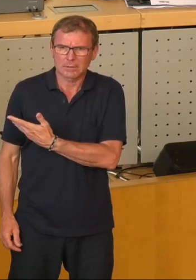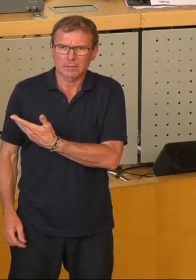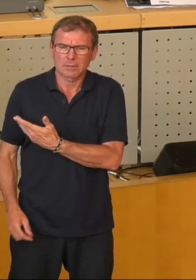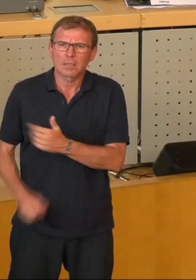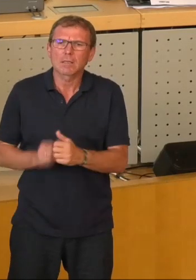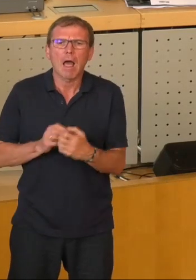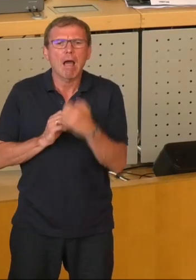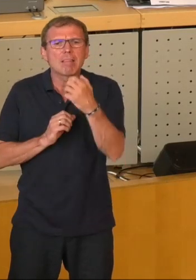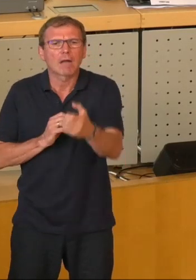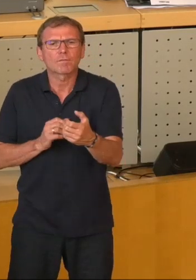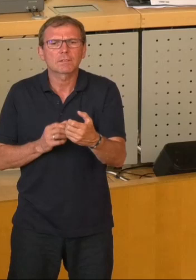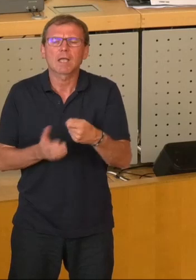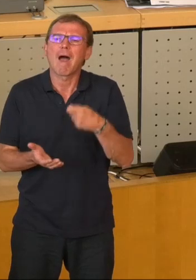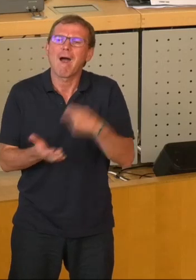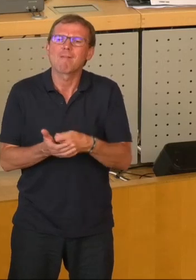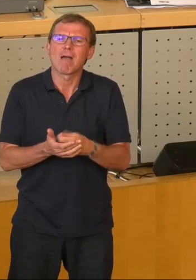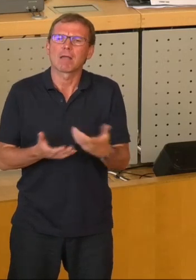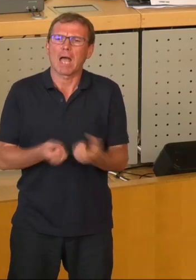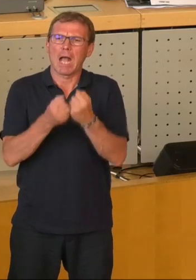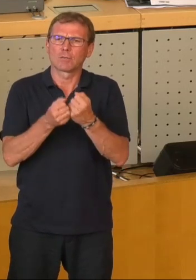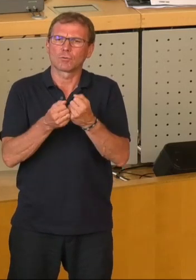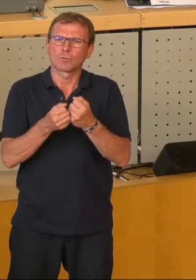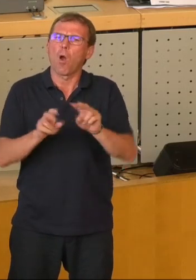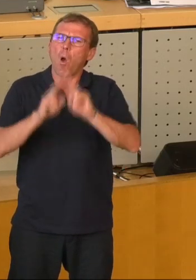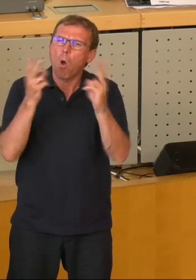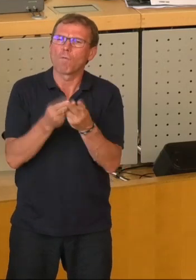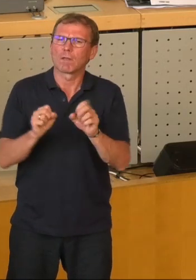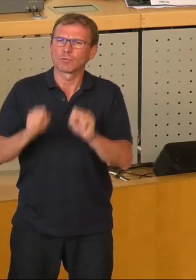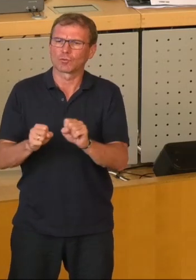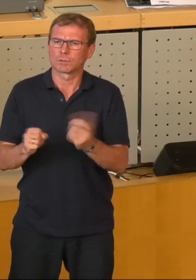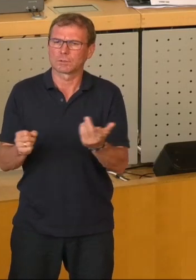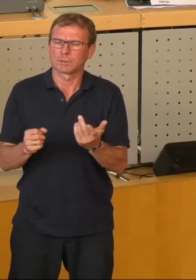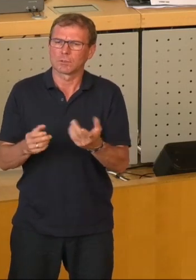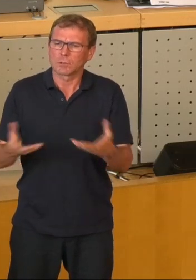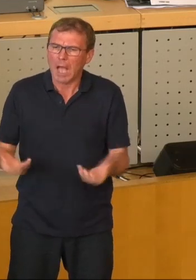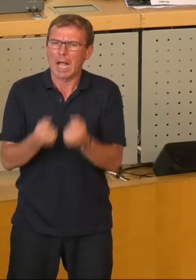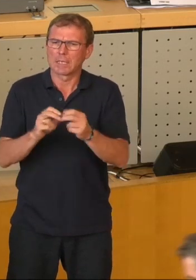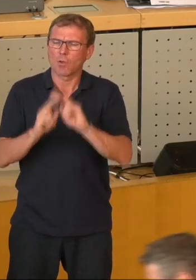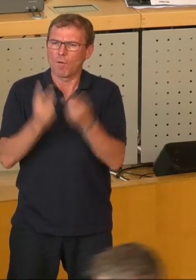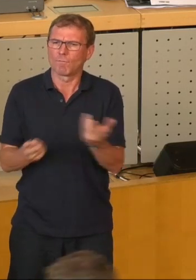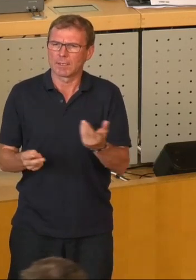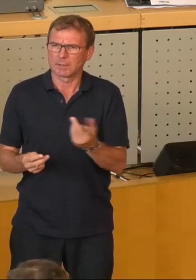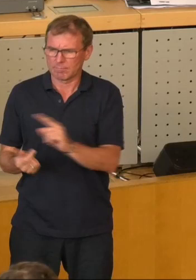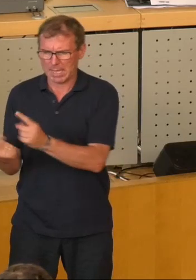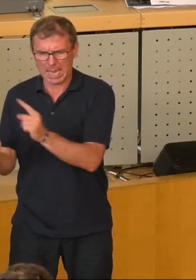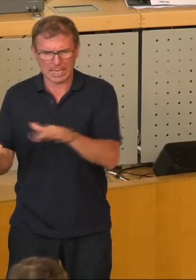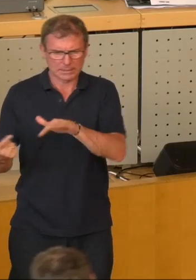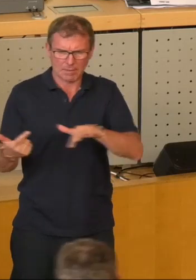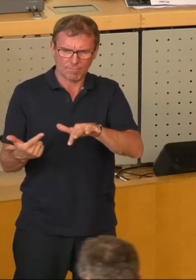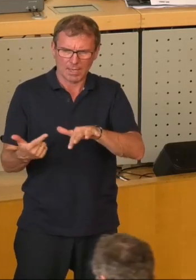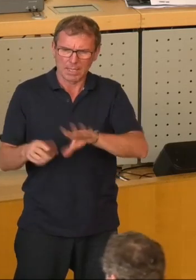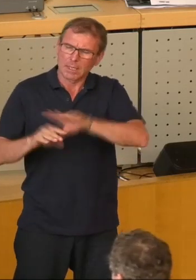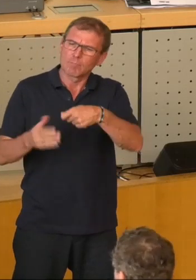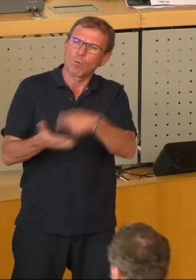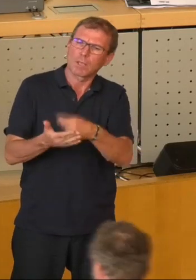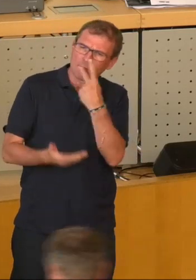langfristige Wertigkeit und ökologische Funktion wiederhergestellter Flächen und das Ausgleich im Einzelfall und insgesamt beurteilt?